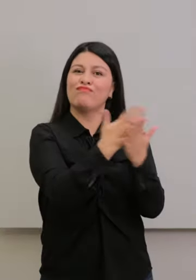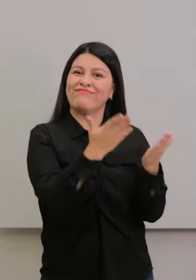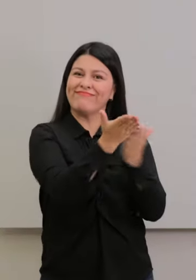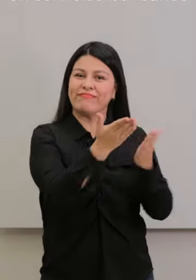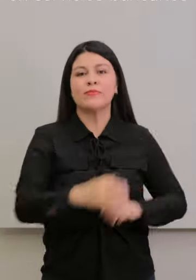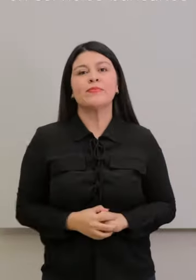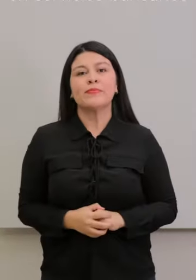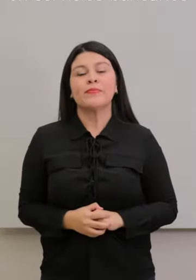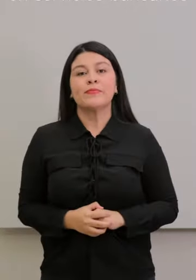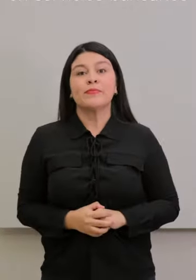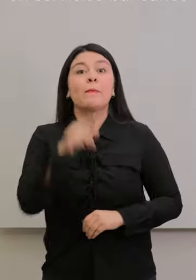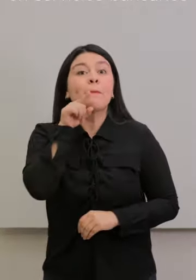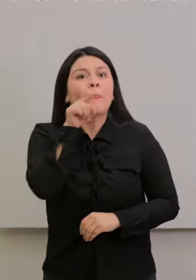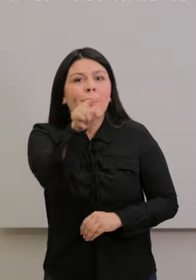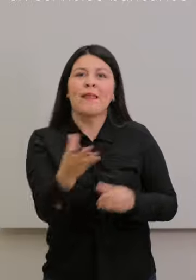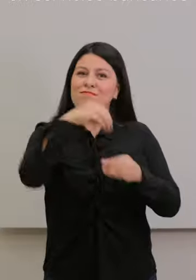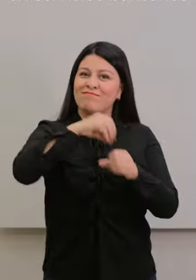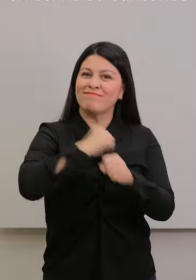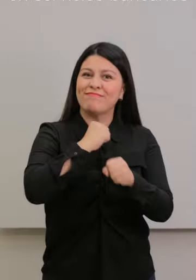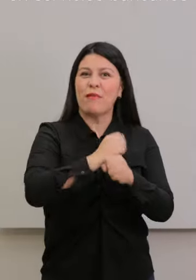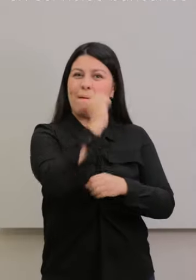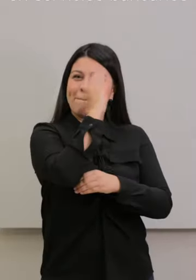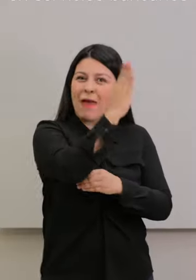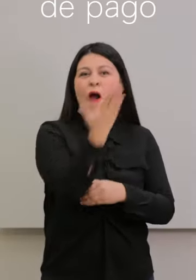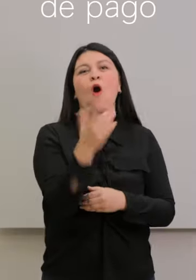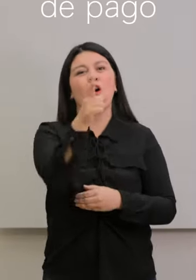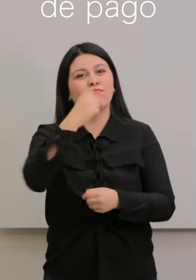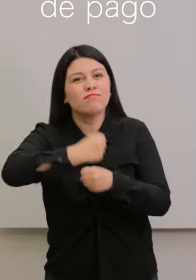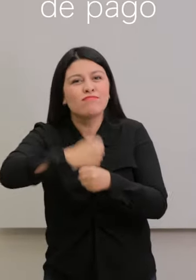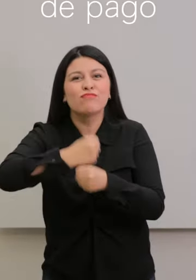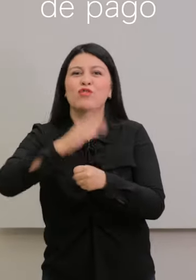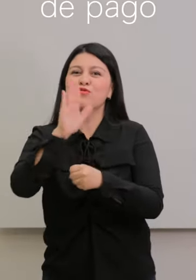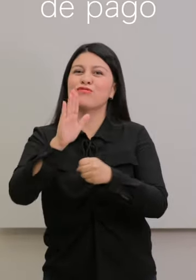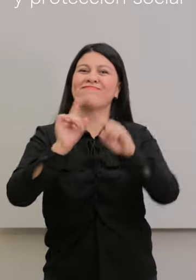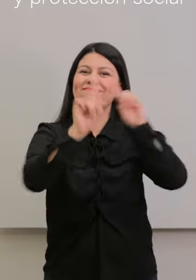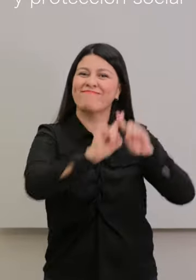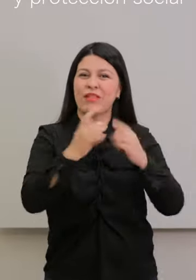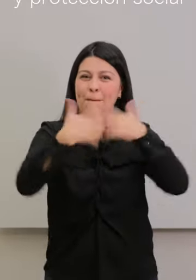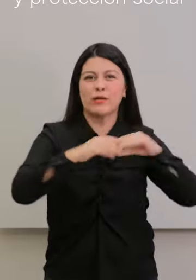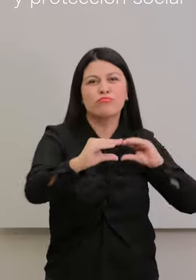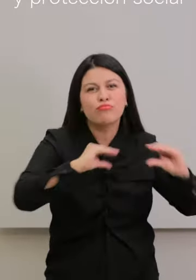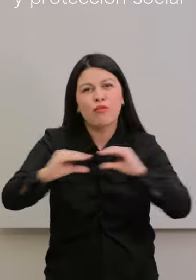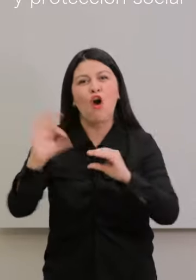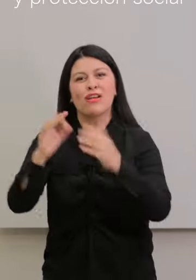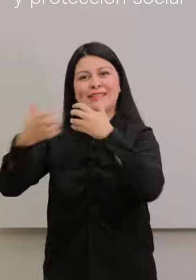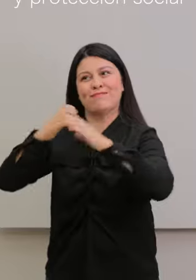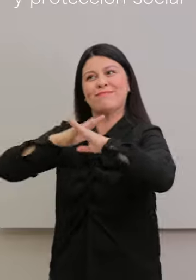Quienes requieran o trabajen en servicios bancarios, operadores de pago, sistemas de seguridad y protección